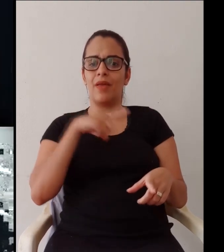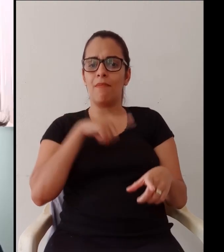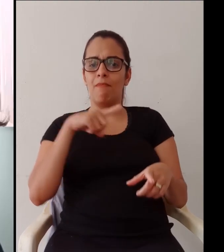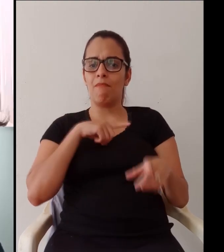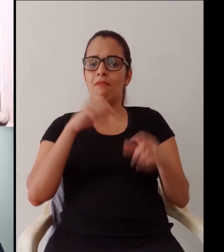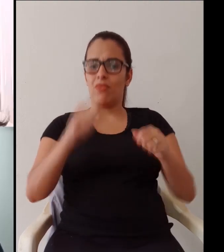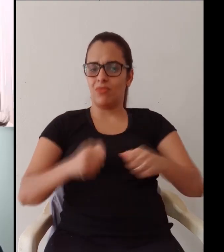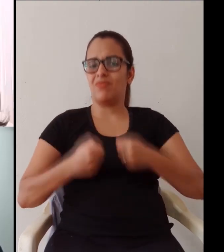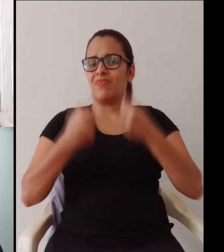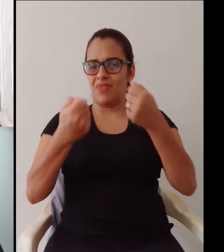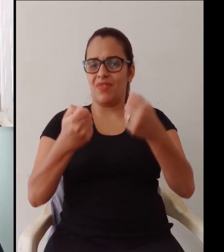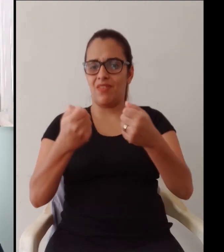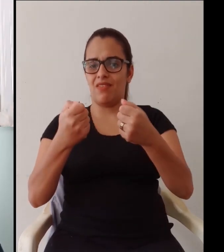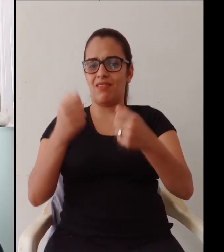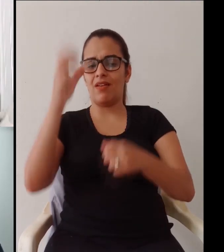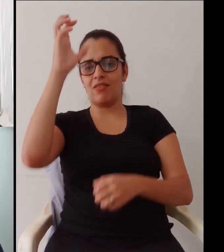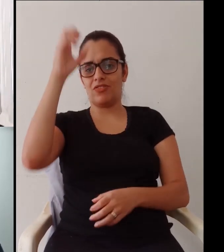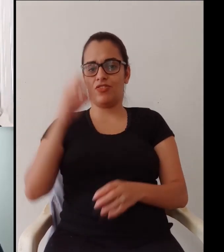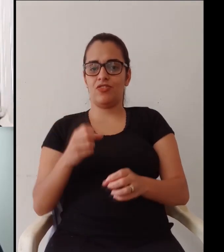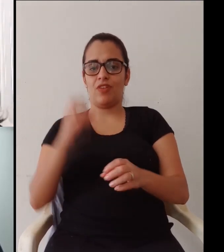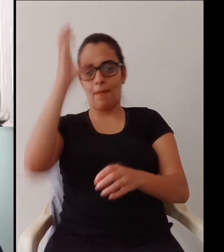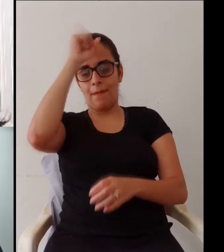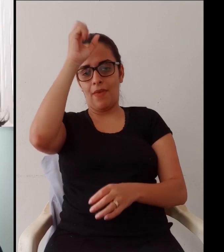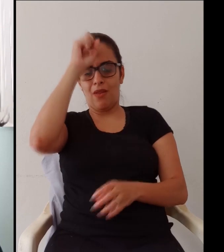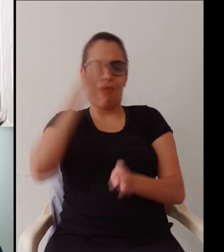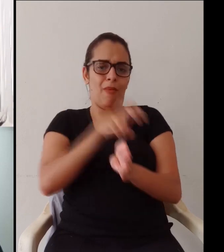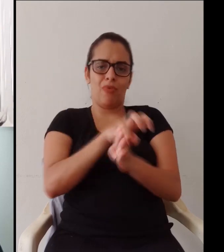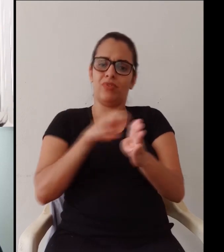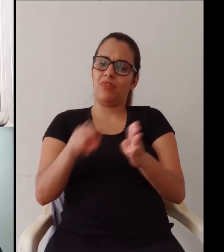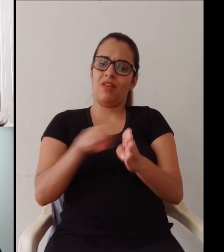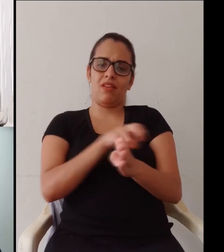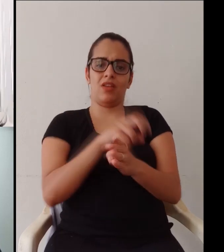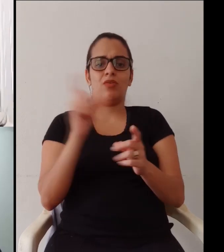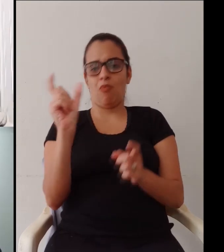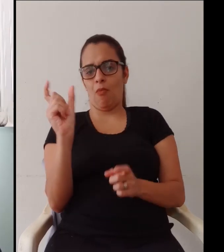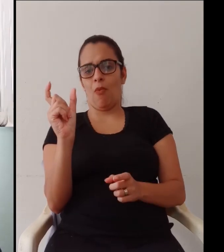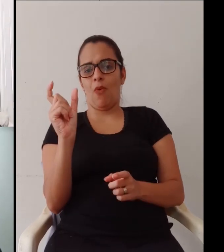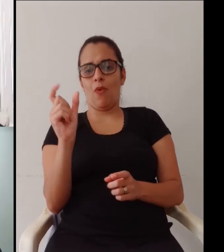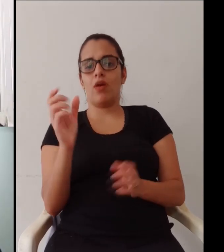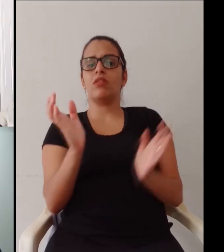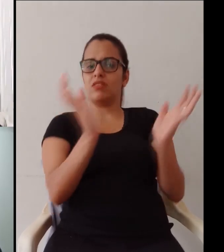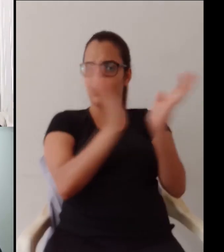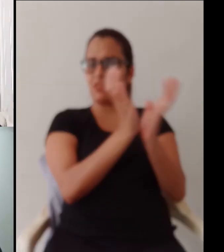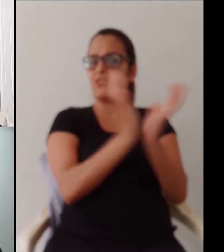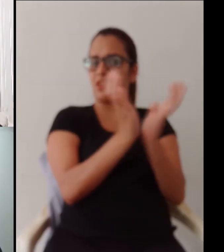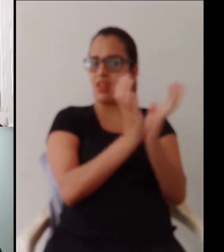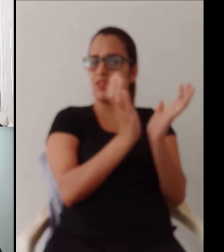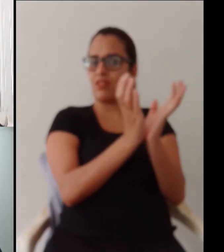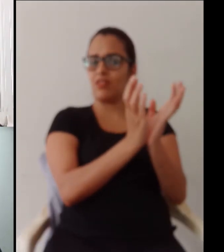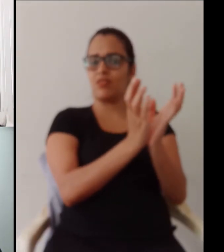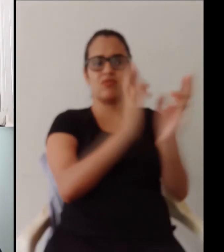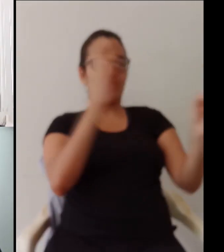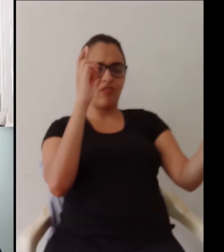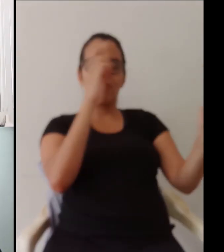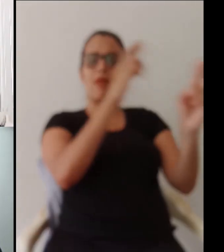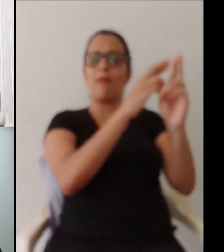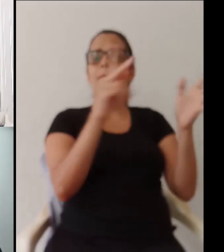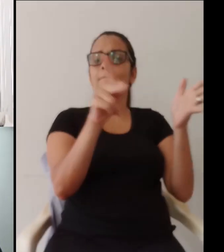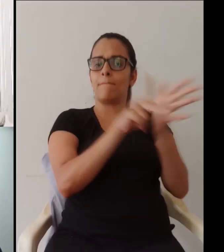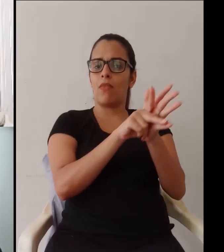...como referência em educação à distância mesmo, porque teve muito investimento, tem muito investimento institucional na modalidade,